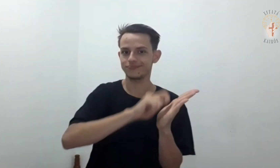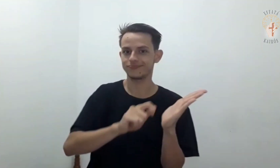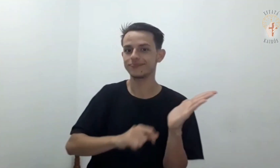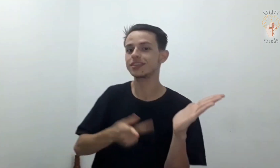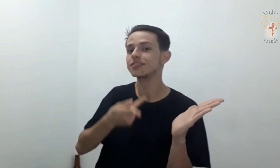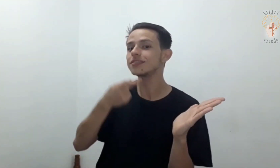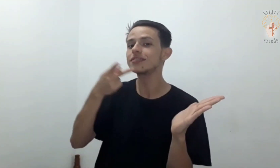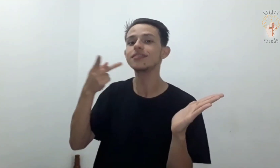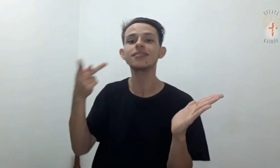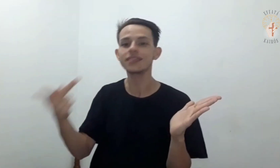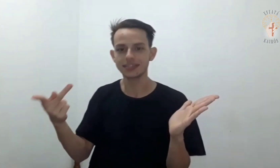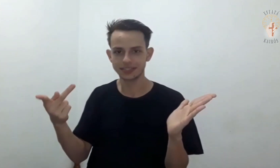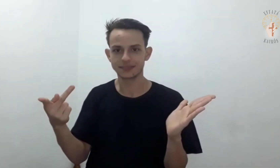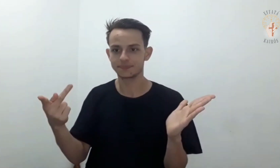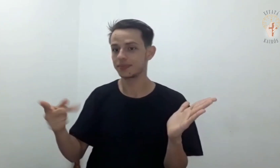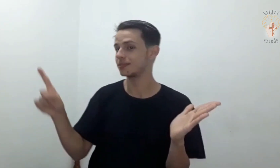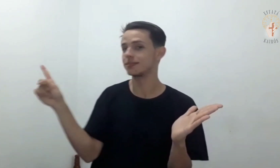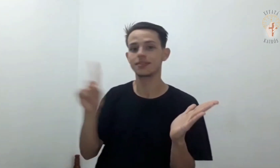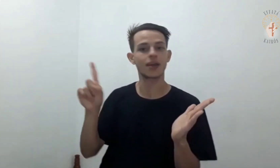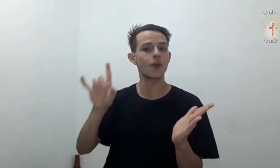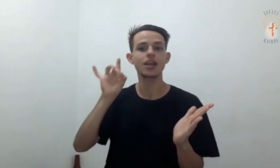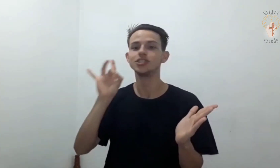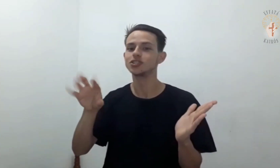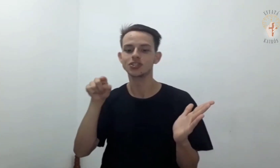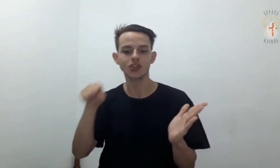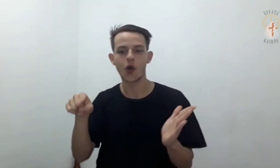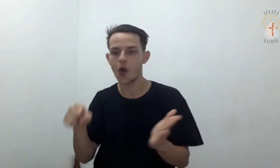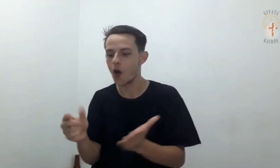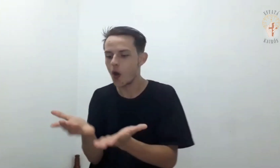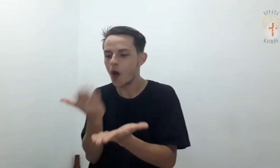Não só de pão vive o homem